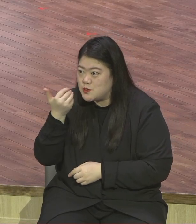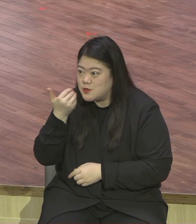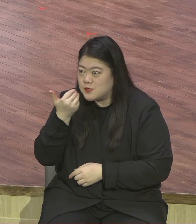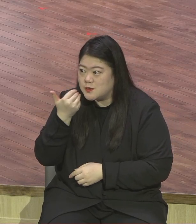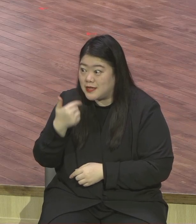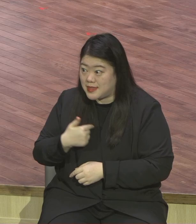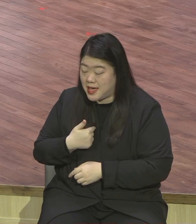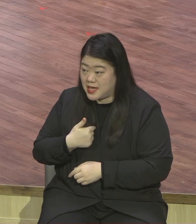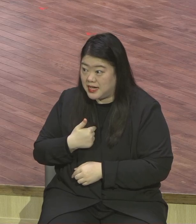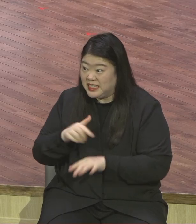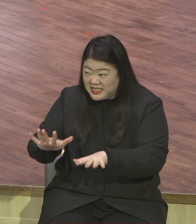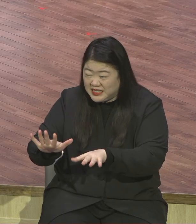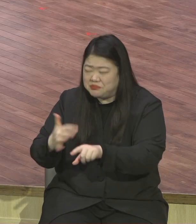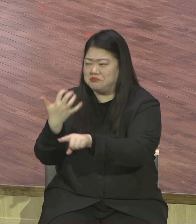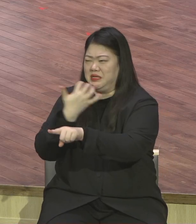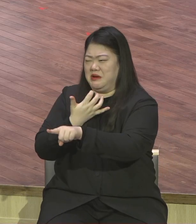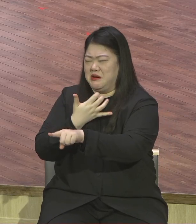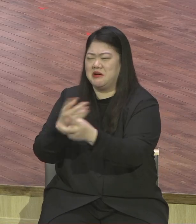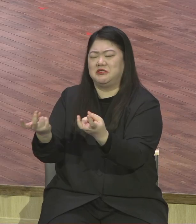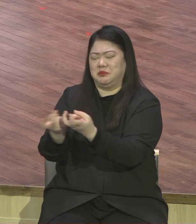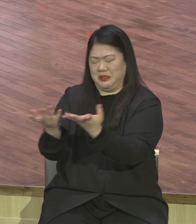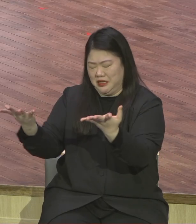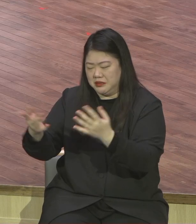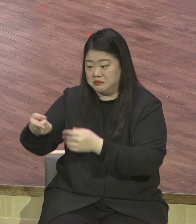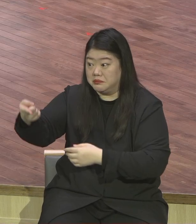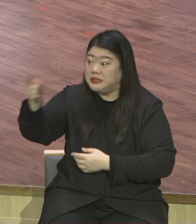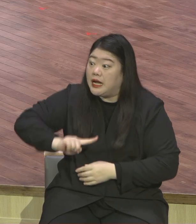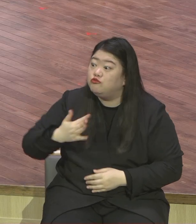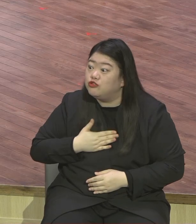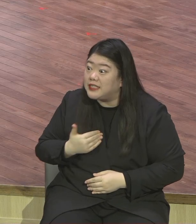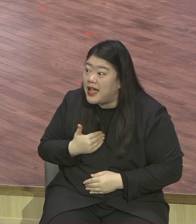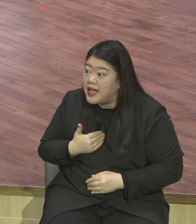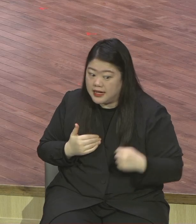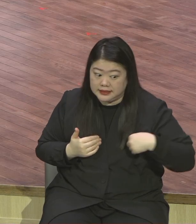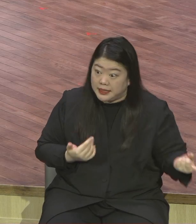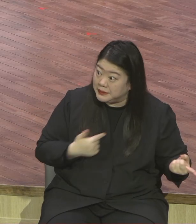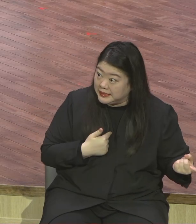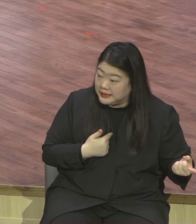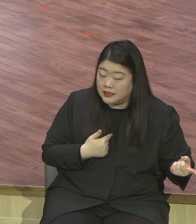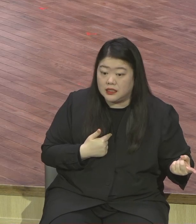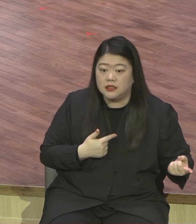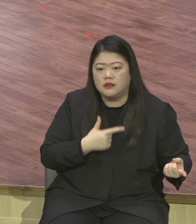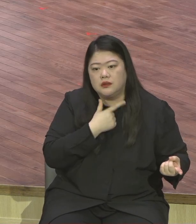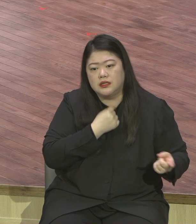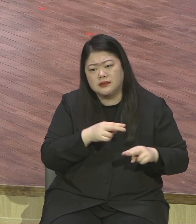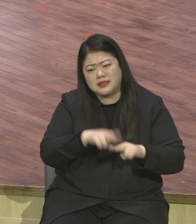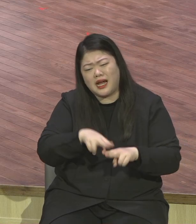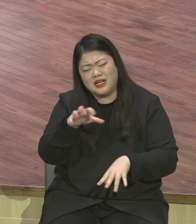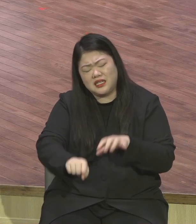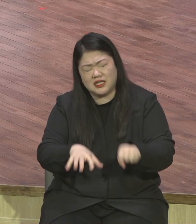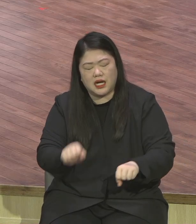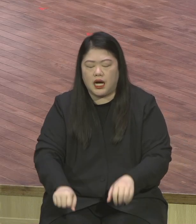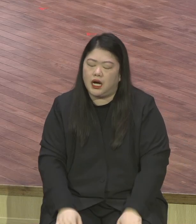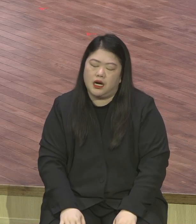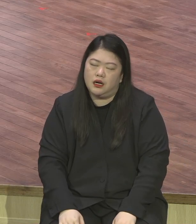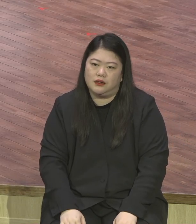주도권 싸움입니다. 누가 힘있냐 자리 싸움입니다. 계속 이런